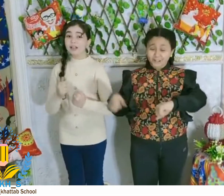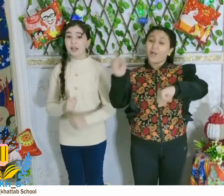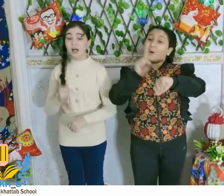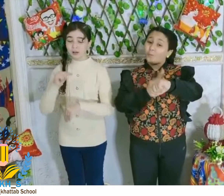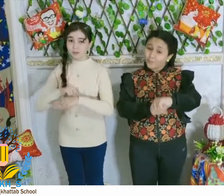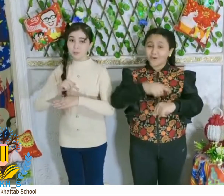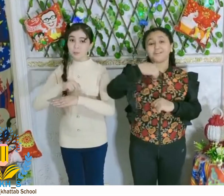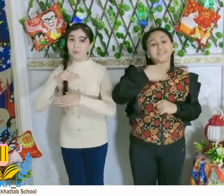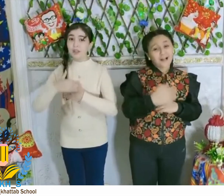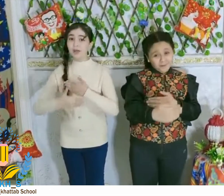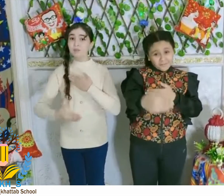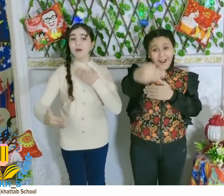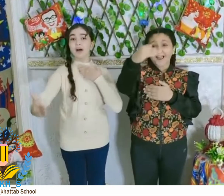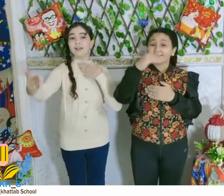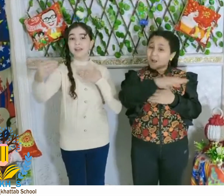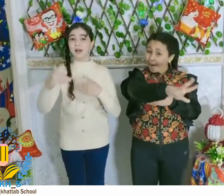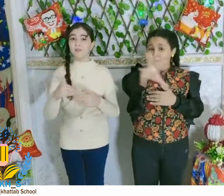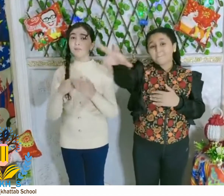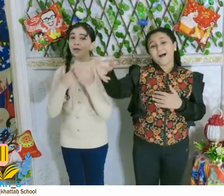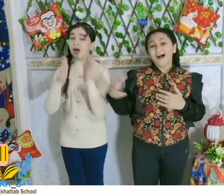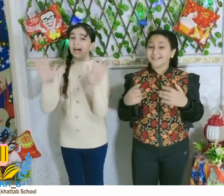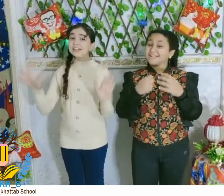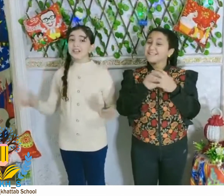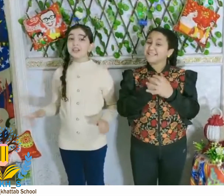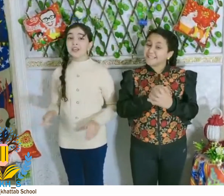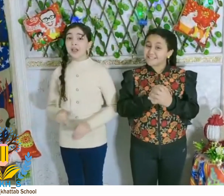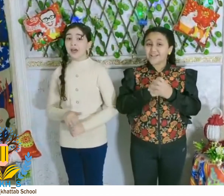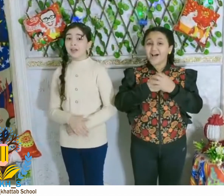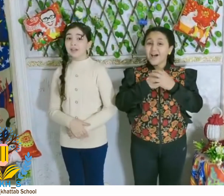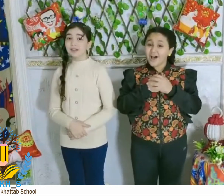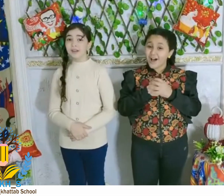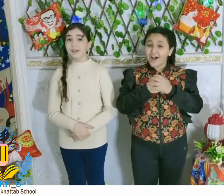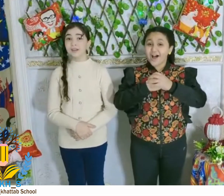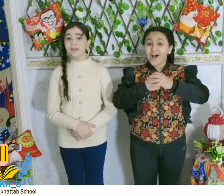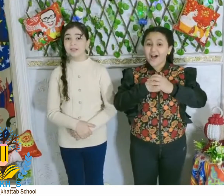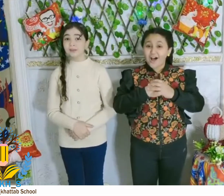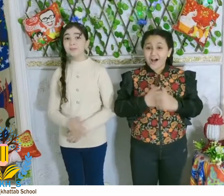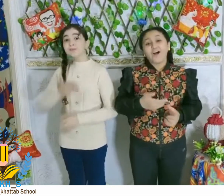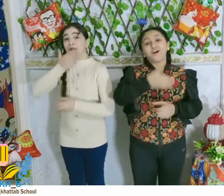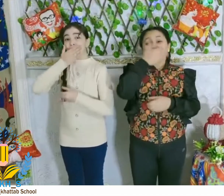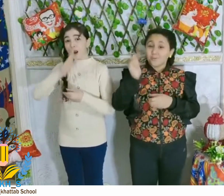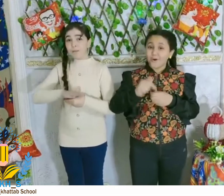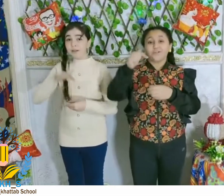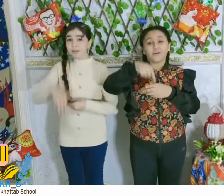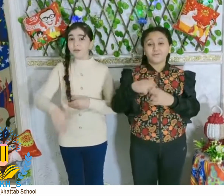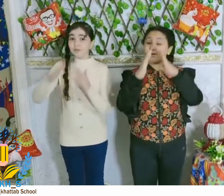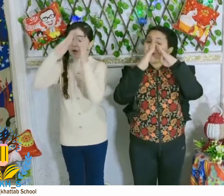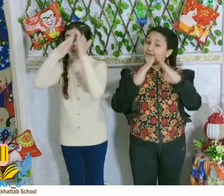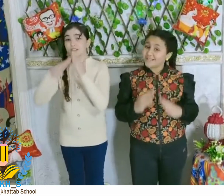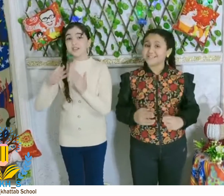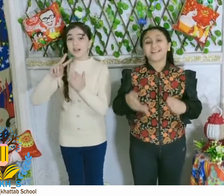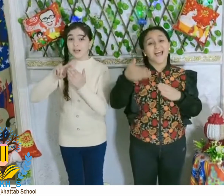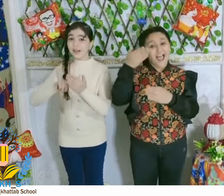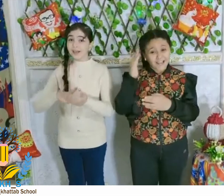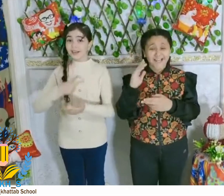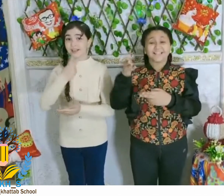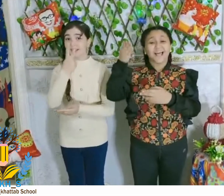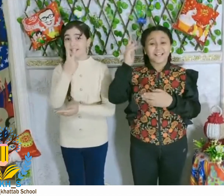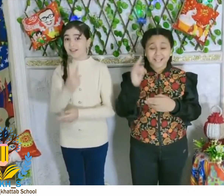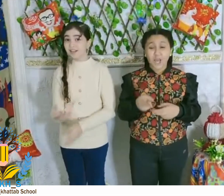متابع دم بعضينا رمضان في مصر حاجة تليا